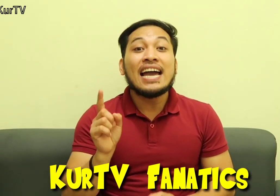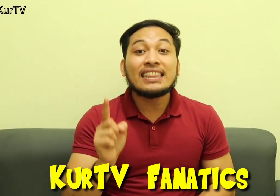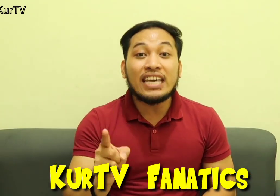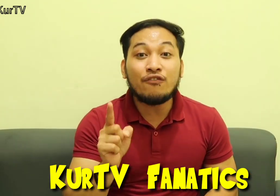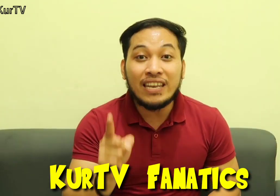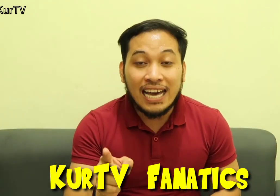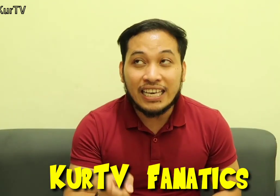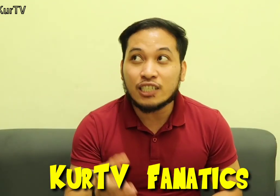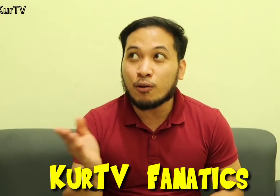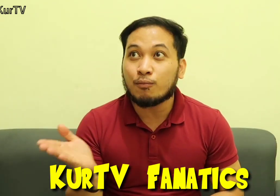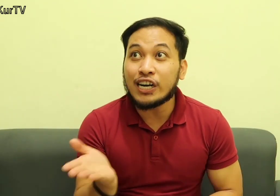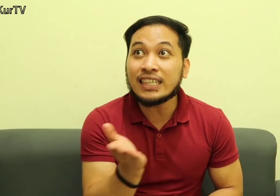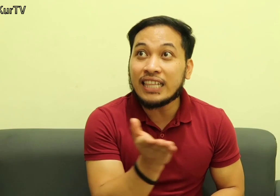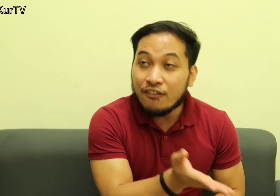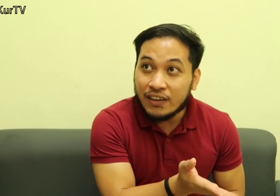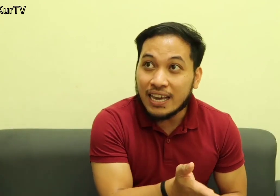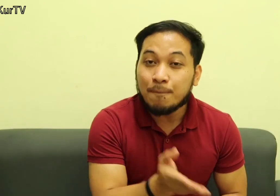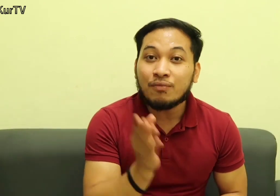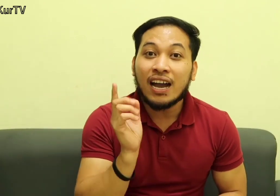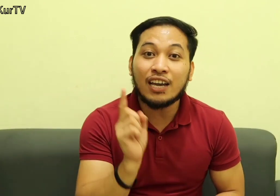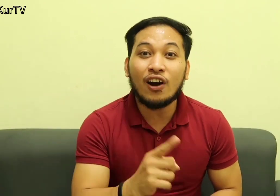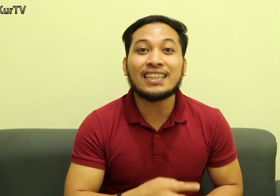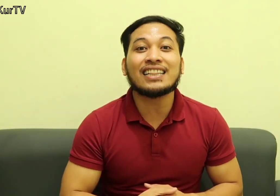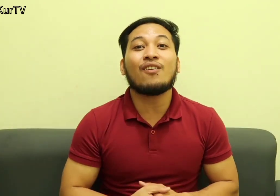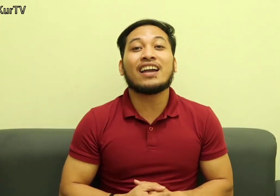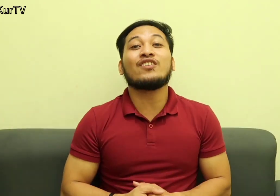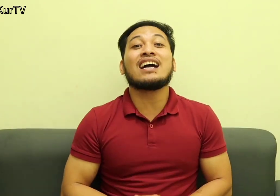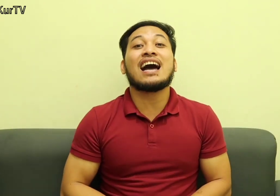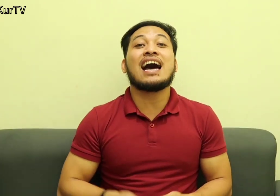TVNATICS Kung CURT TV kayo ay tatawagin ko na nga